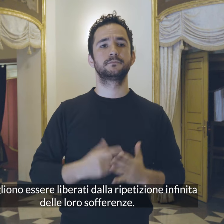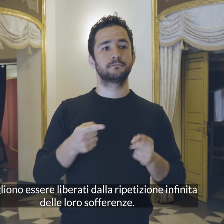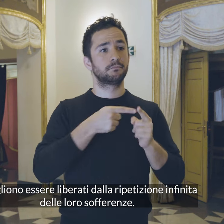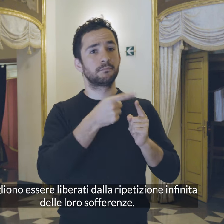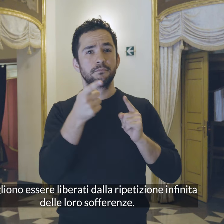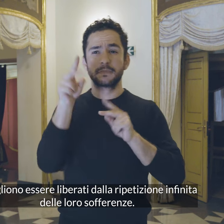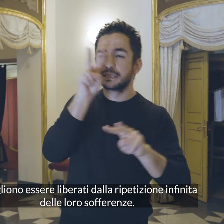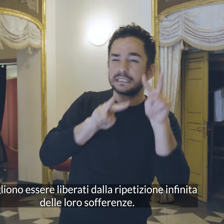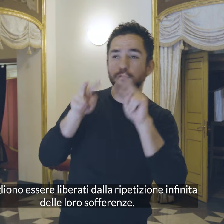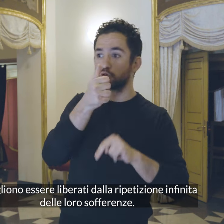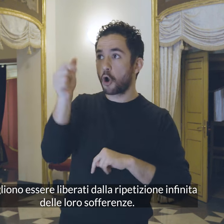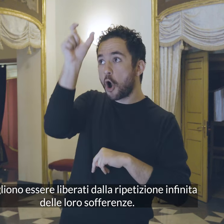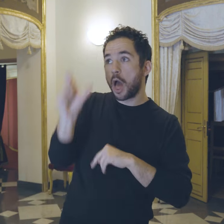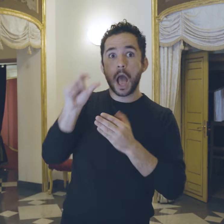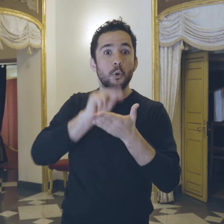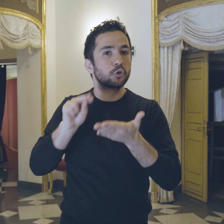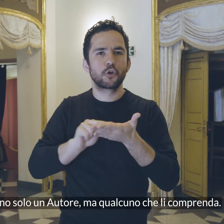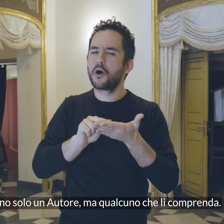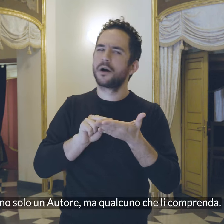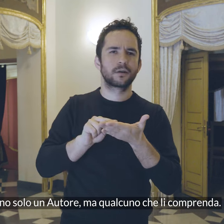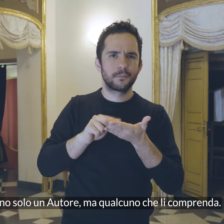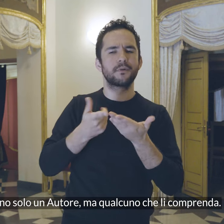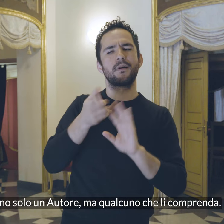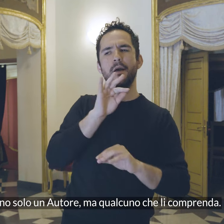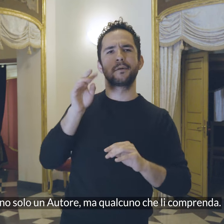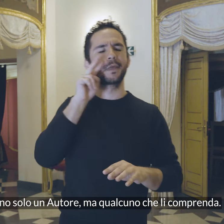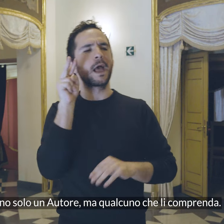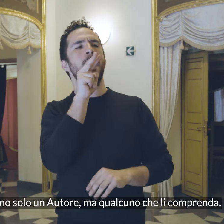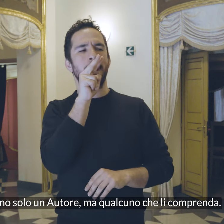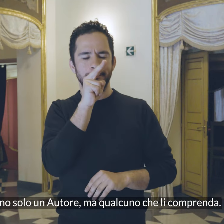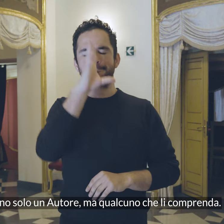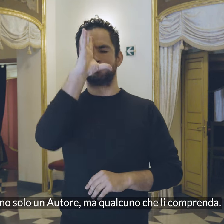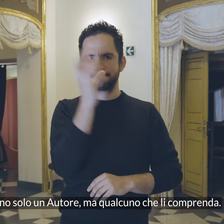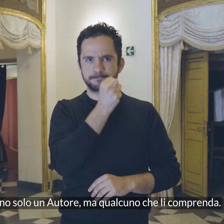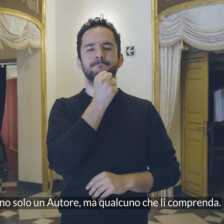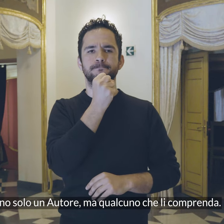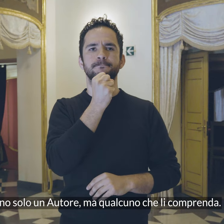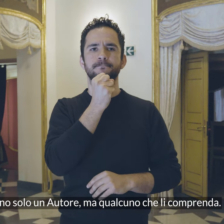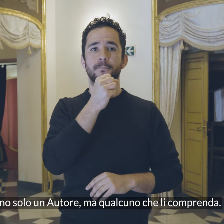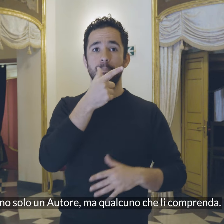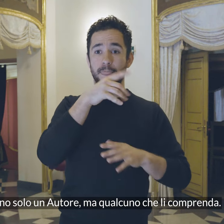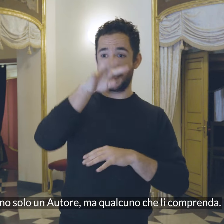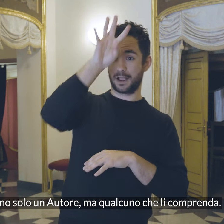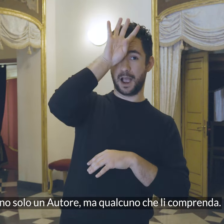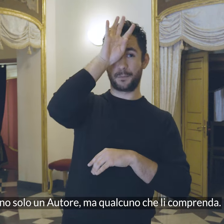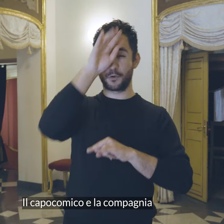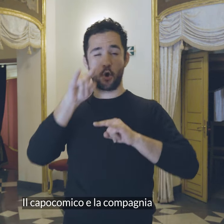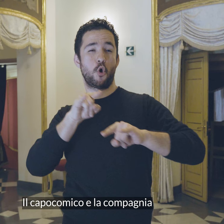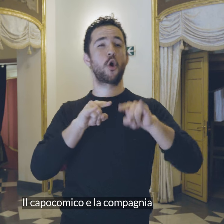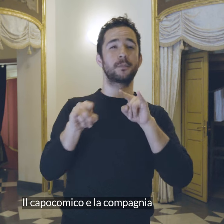delle loro sofferenze Non cercano solo un autore, ma qualcuno che li comprenda Il capo